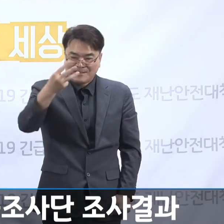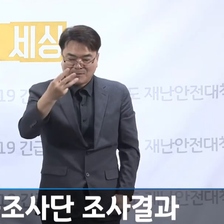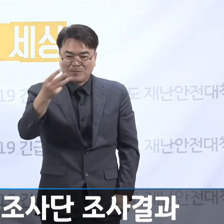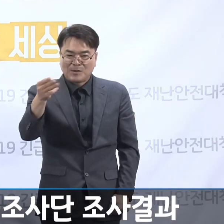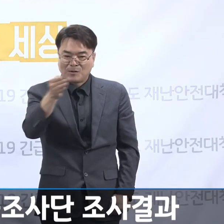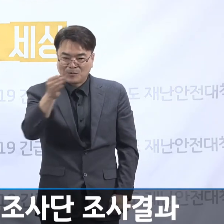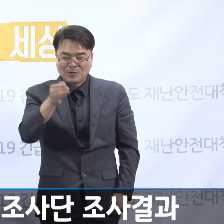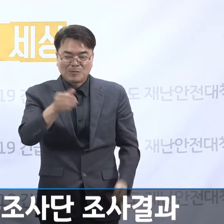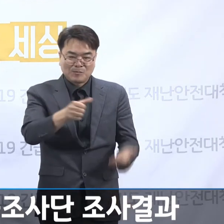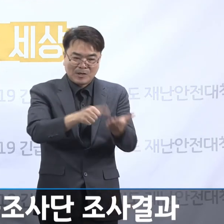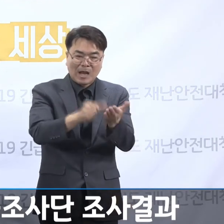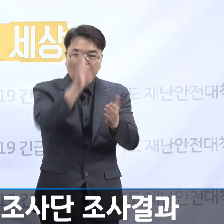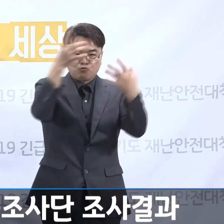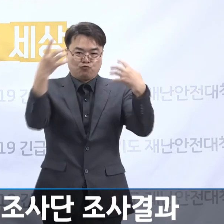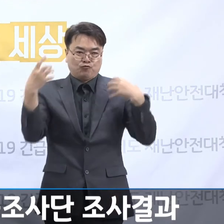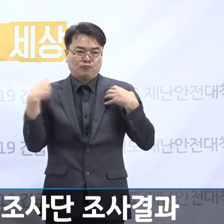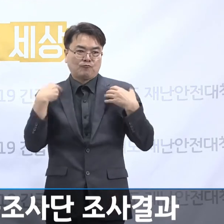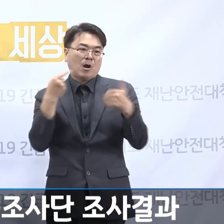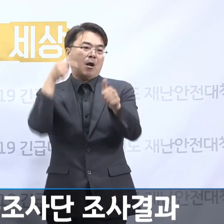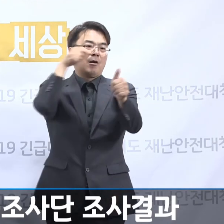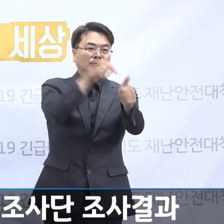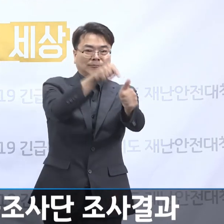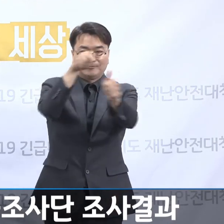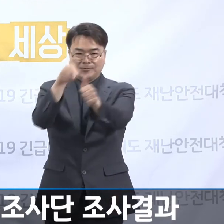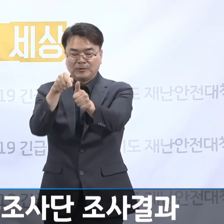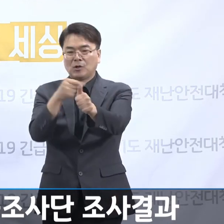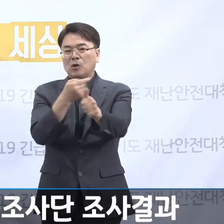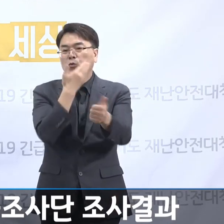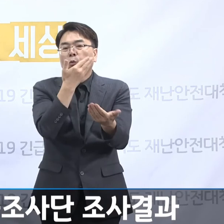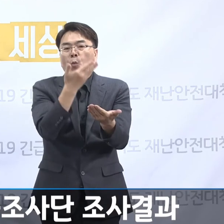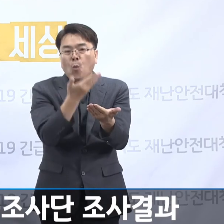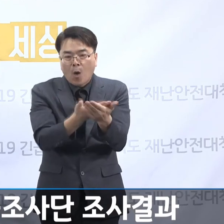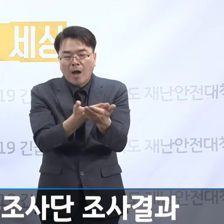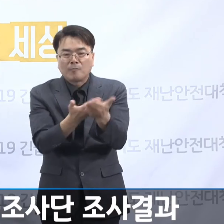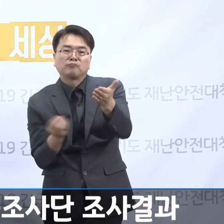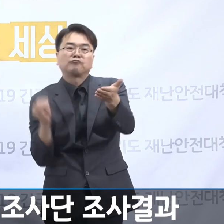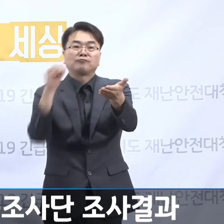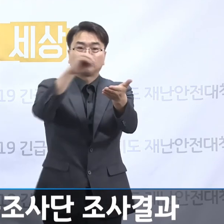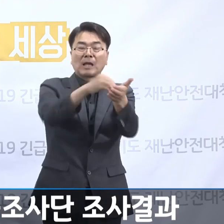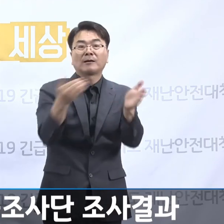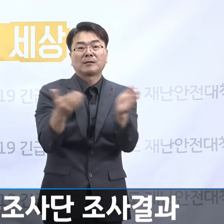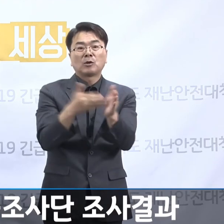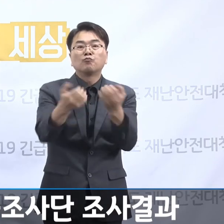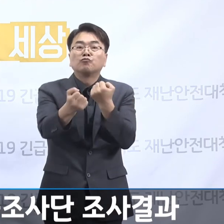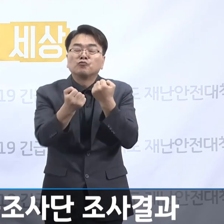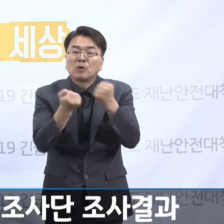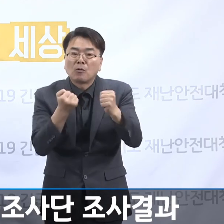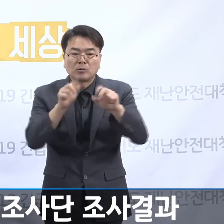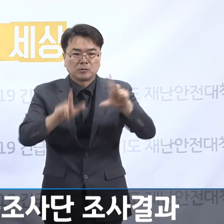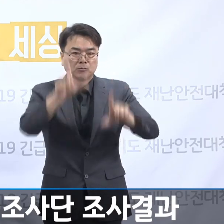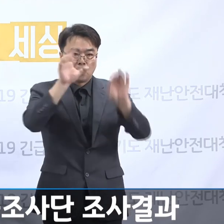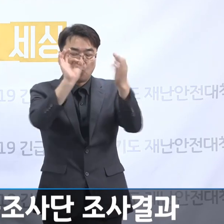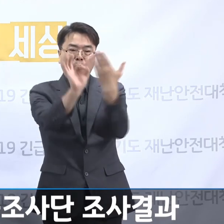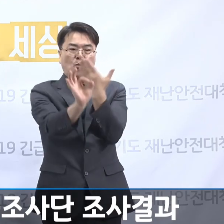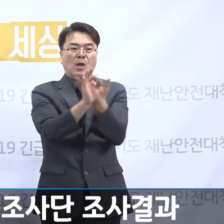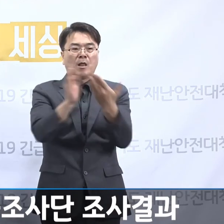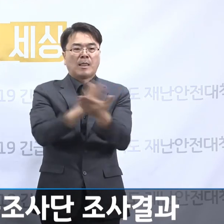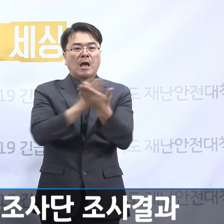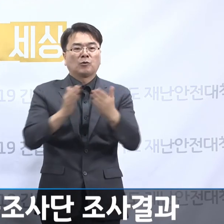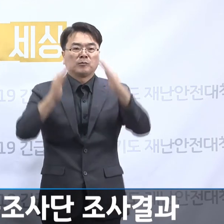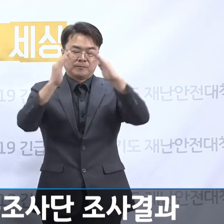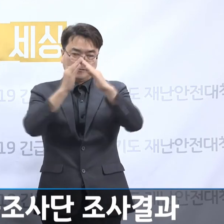국가지정 기록물로 지정된 바도 있습니다. 그러나 오늘날 나눔의 집은 그동안 나눔의 집에